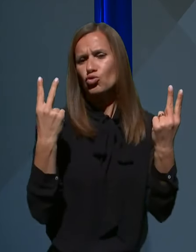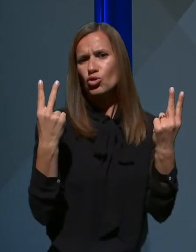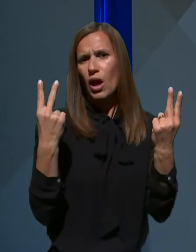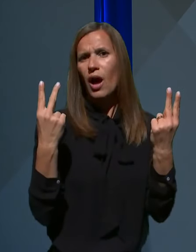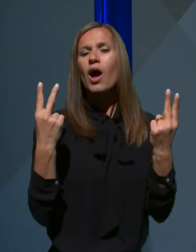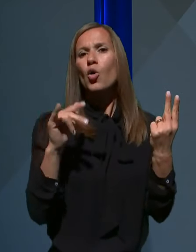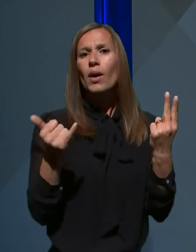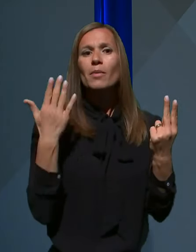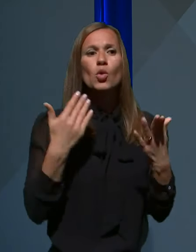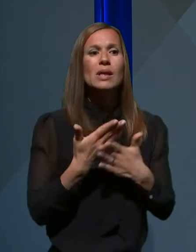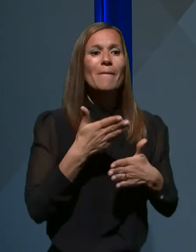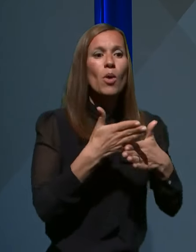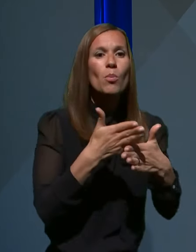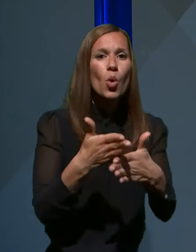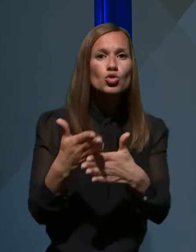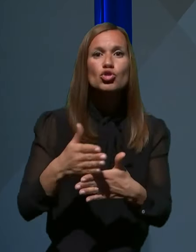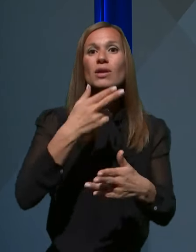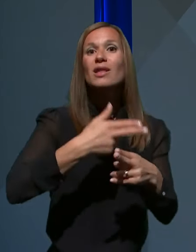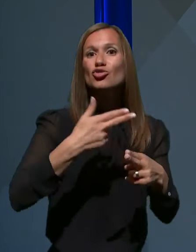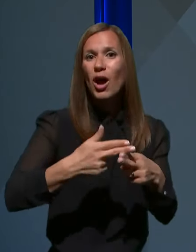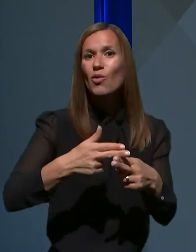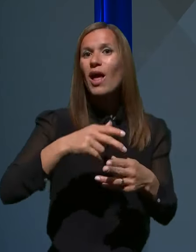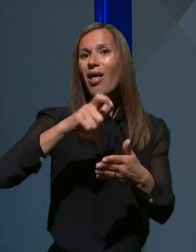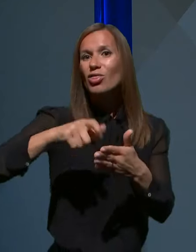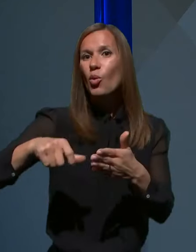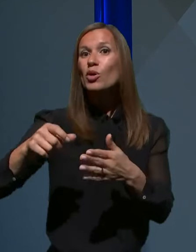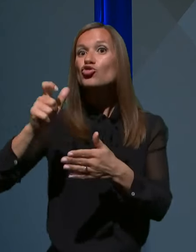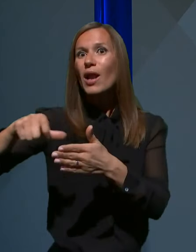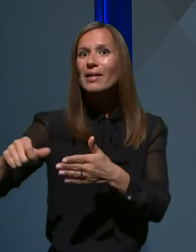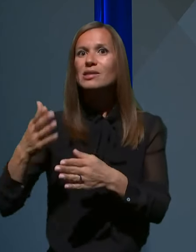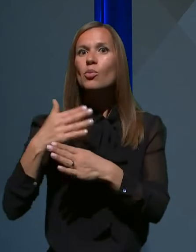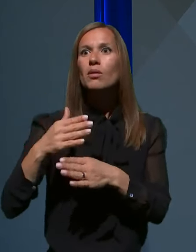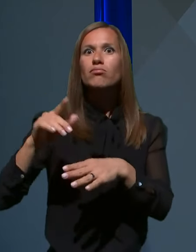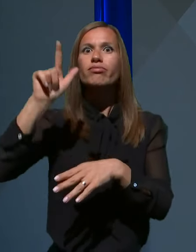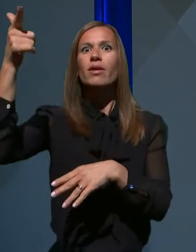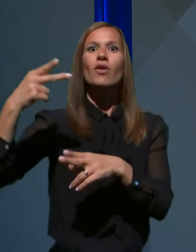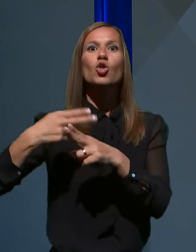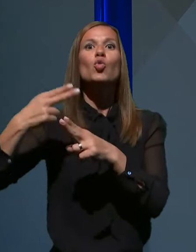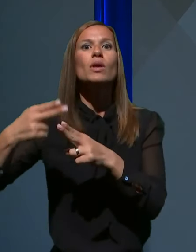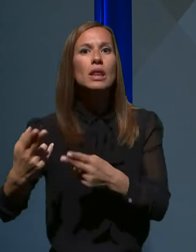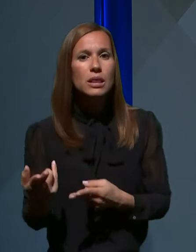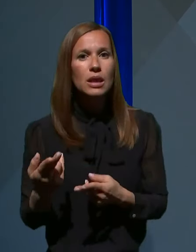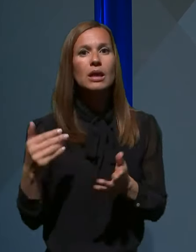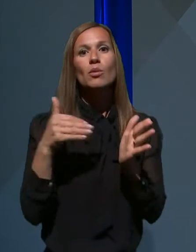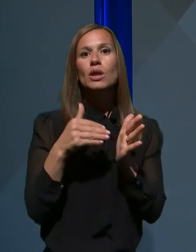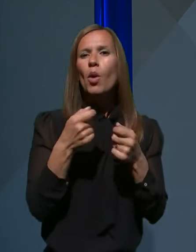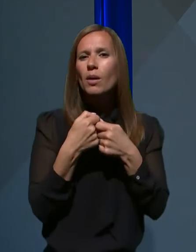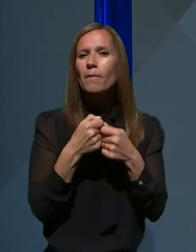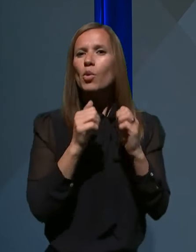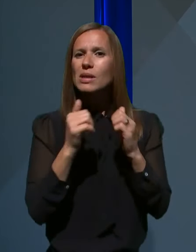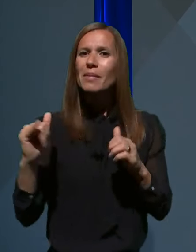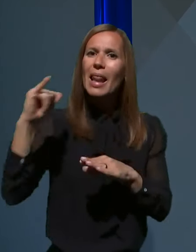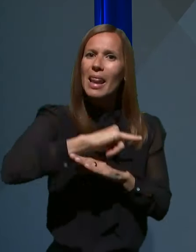državljanom držav članic, ki so se znašli v tujini in za katere je bilo potrebno organizirati posebne lete in druge